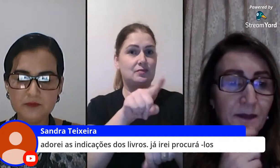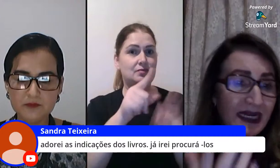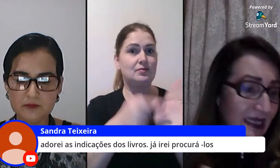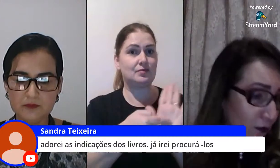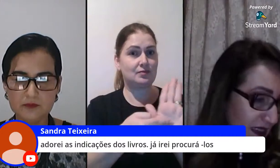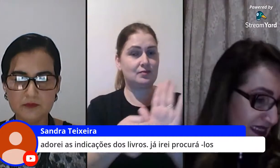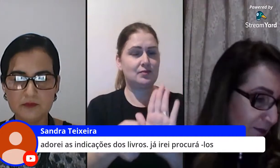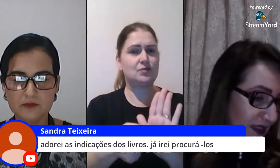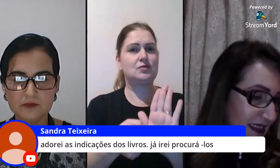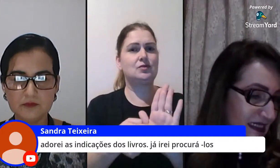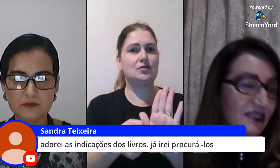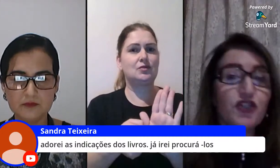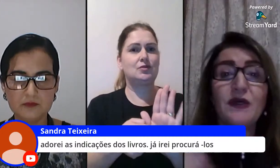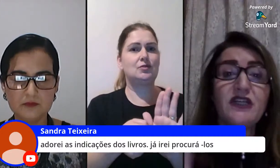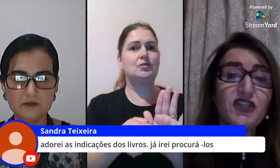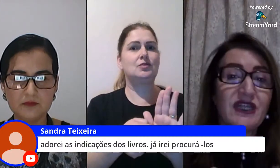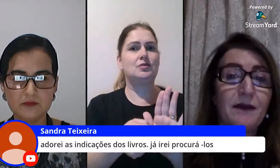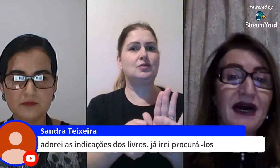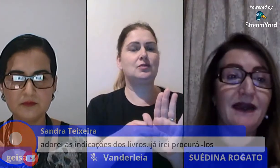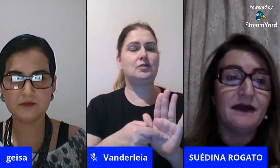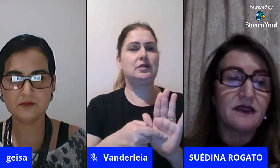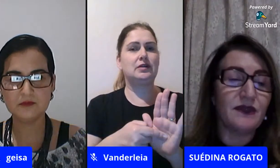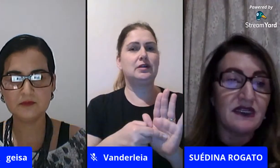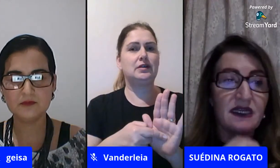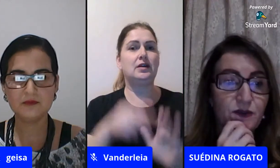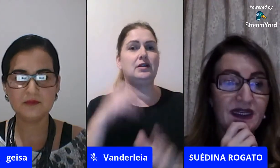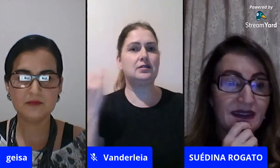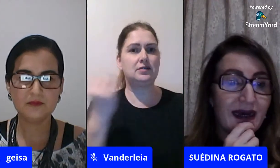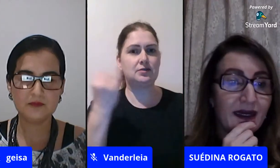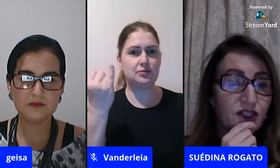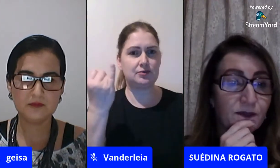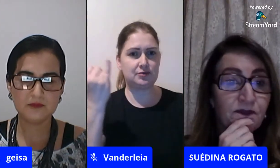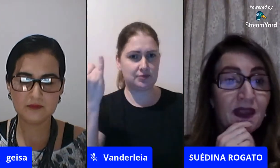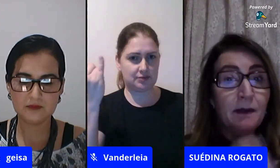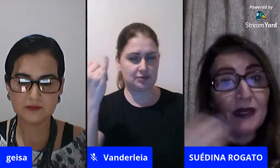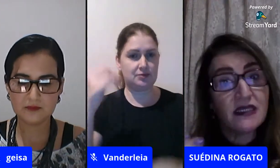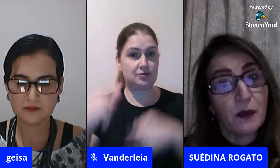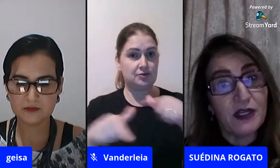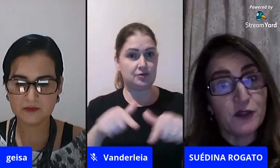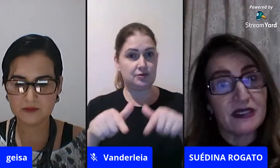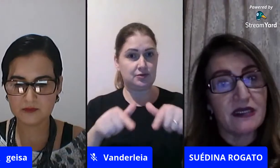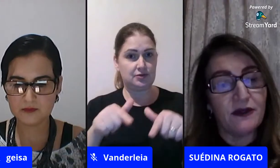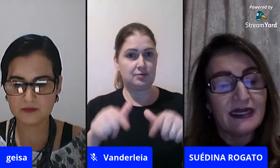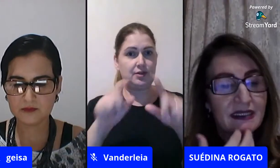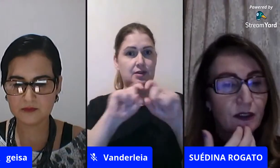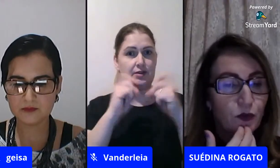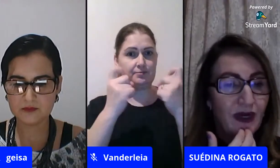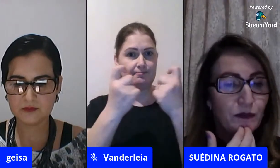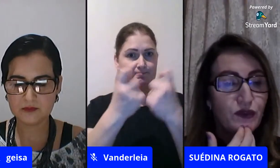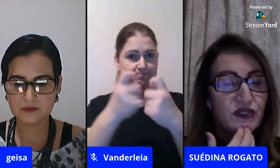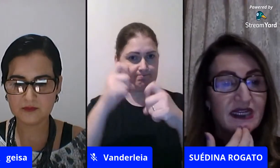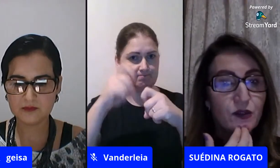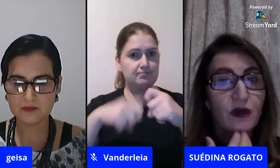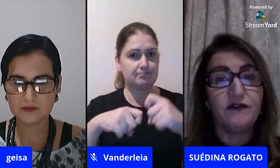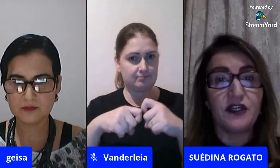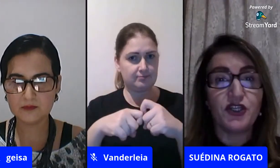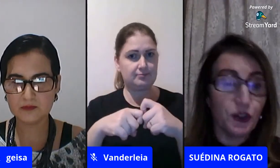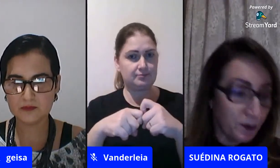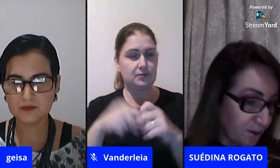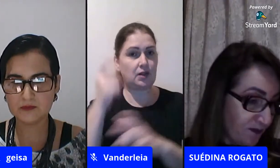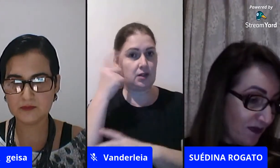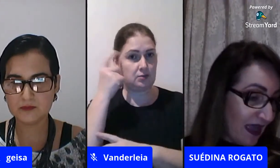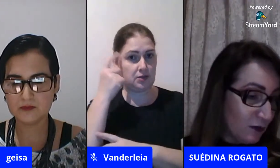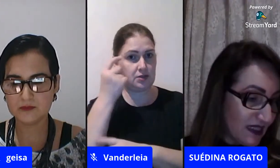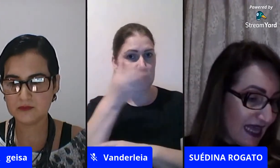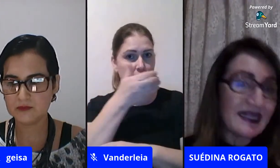para as alunas a importância de quando a gente trabalha a questão da sexualidade e principalmente pensando na questão do abuso sexual